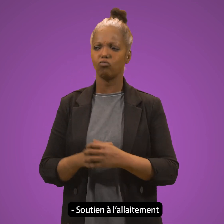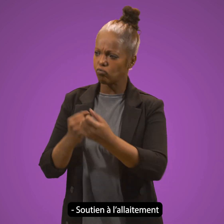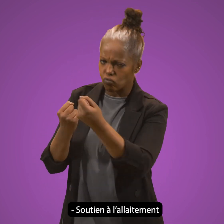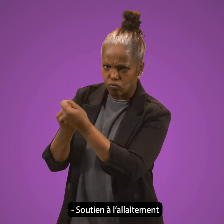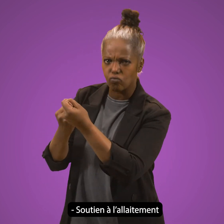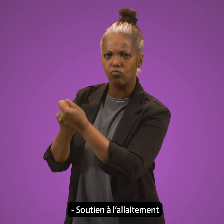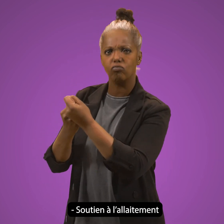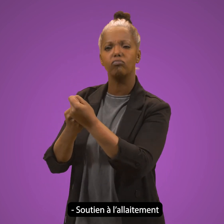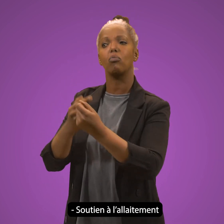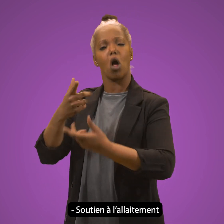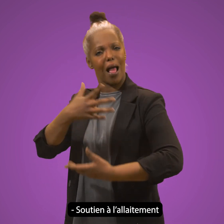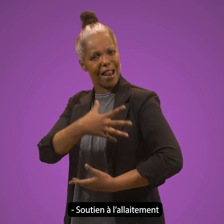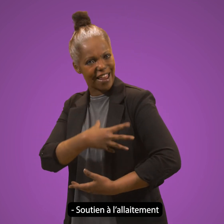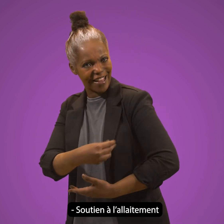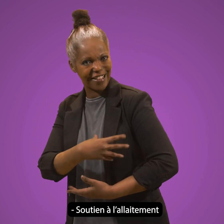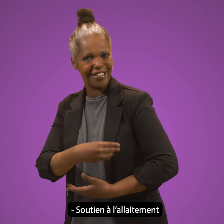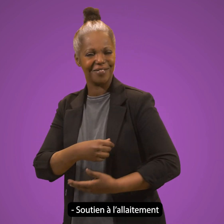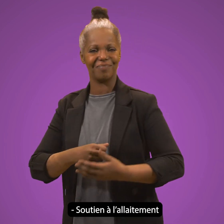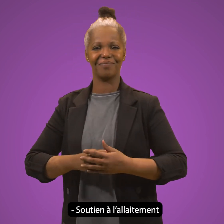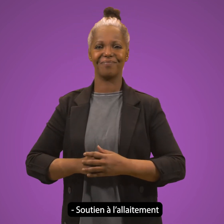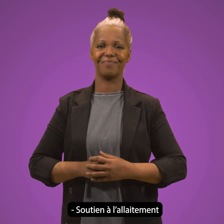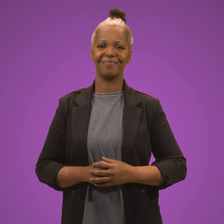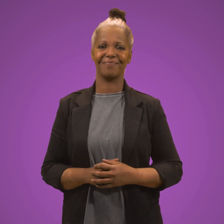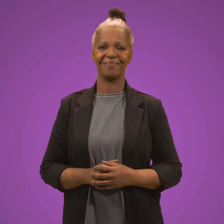Soutien à l'allaitement Sous-titrage